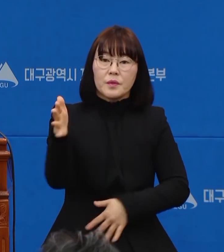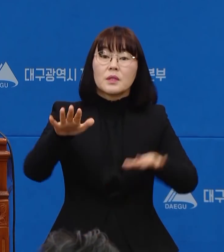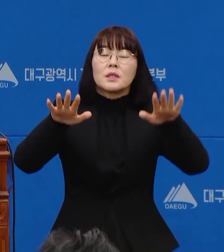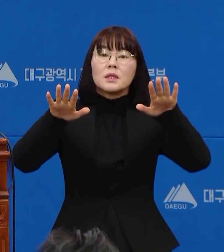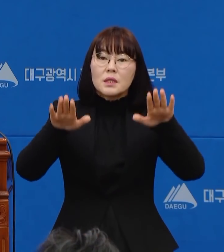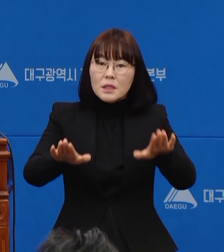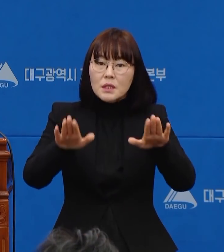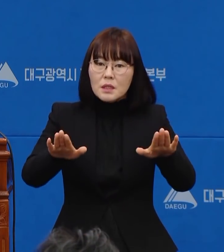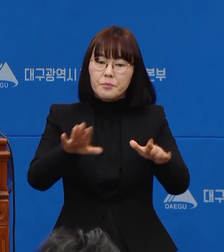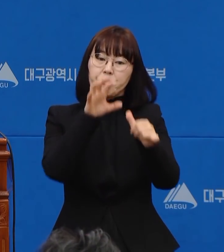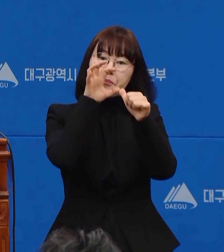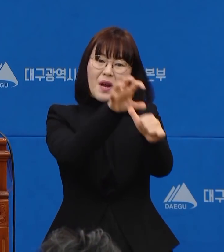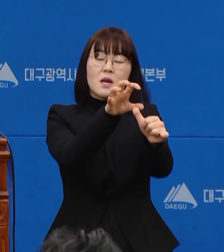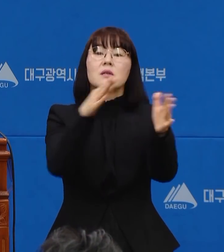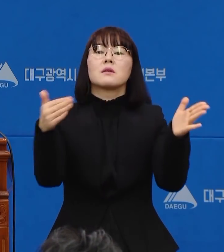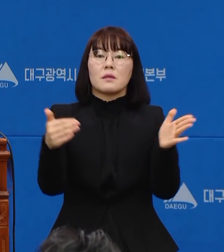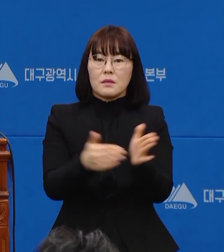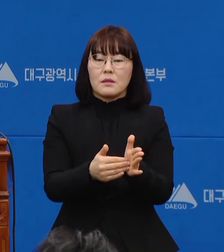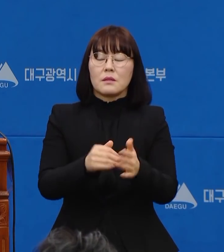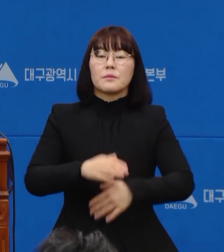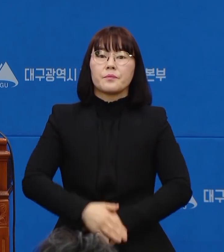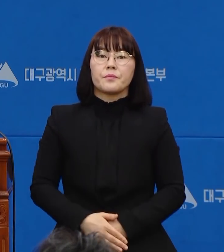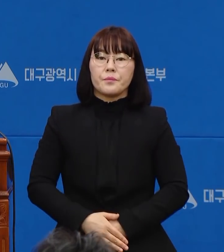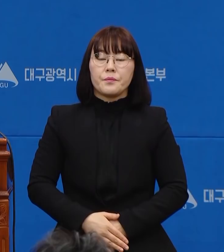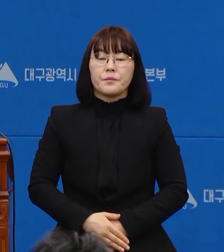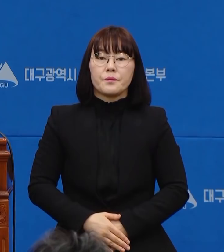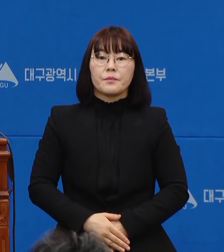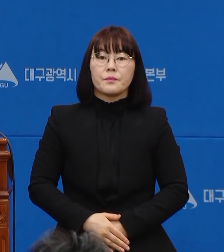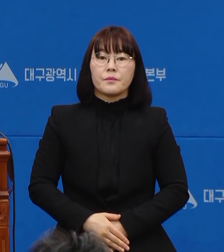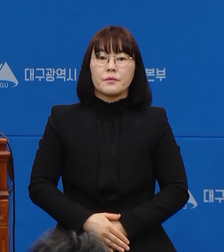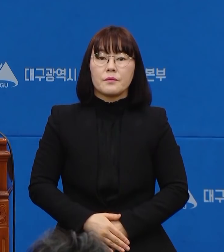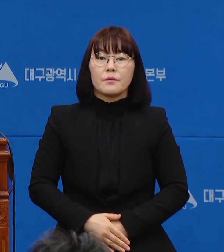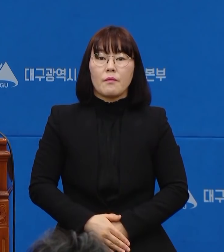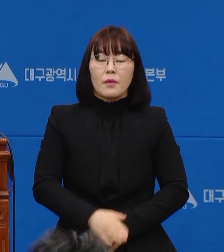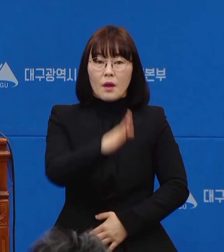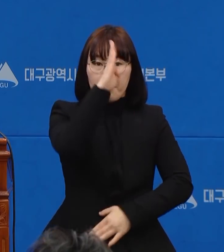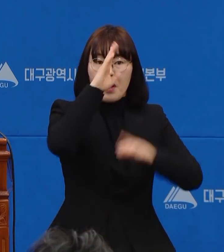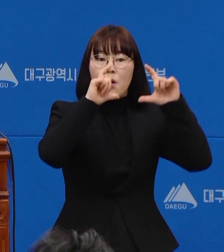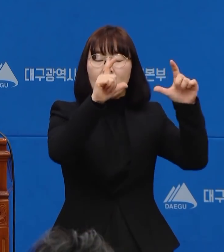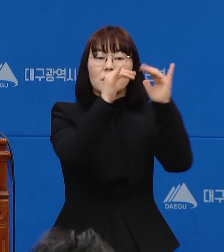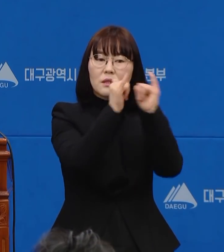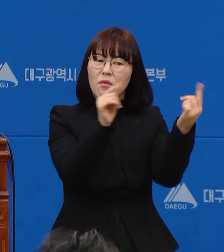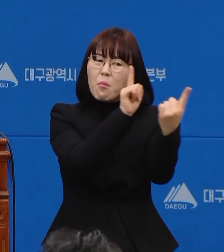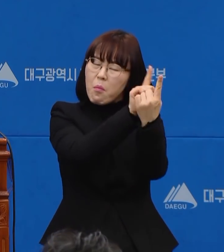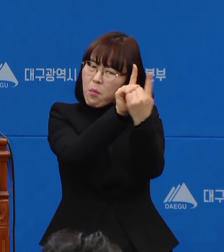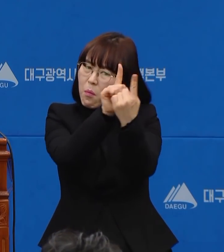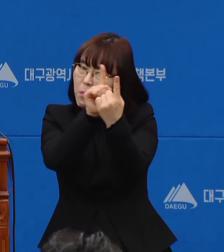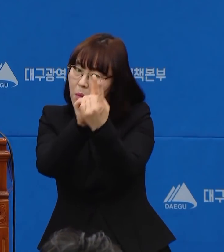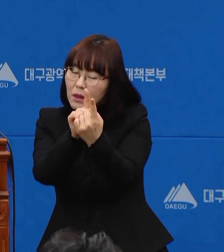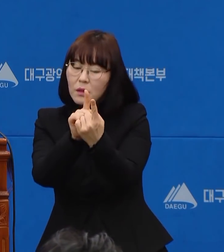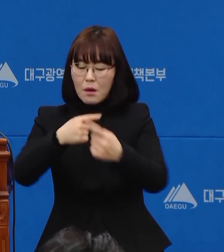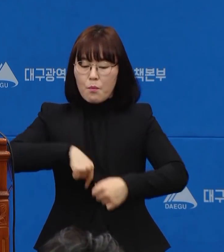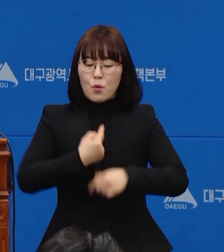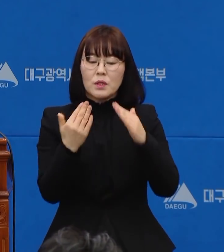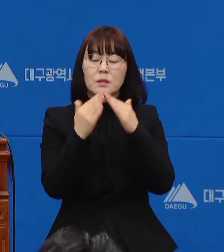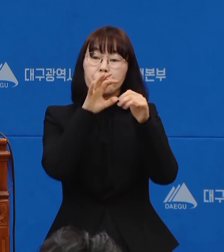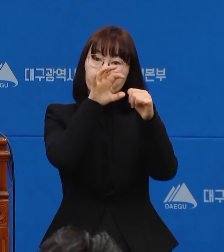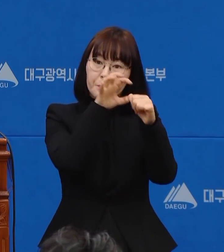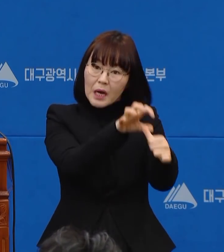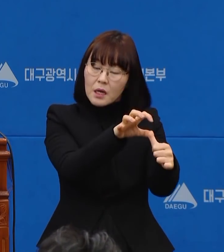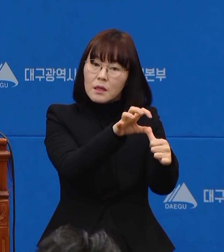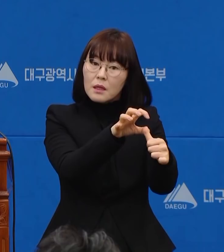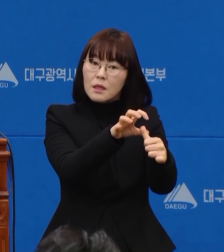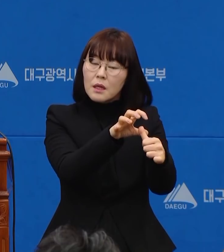격리 조치하였다는 말씀을 드립니다. 한편 확진자의 접촉자로 분류되어 자가격리 중인